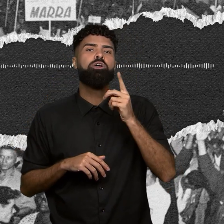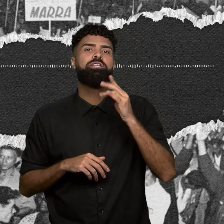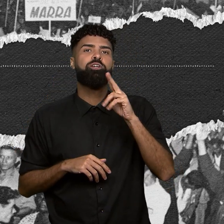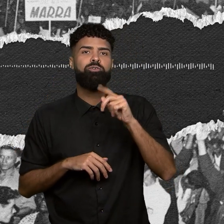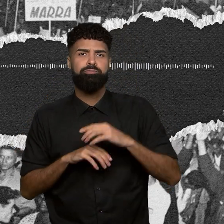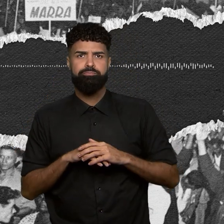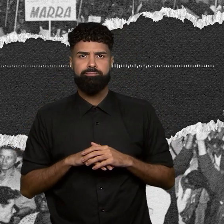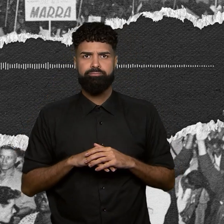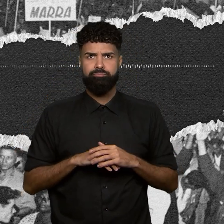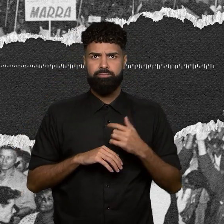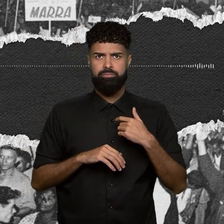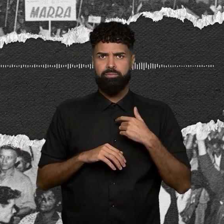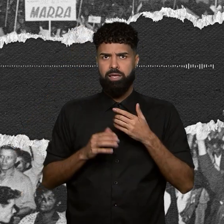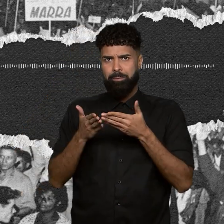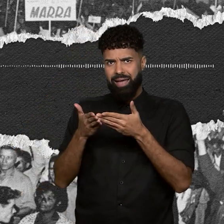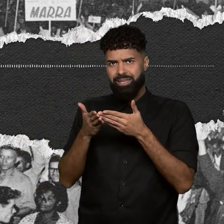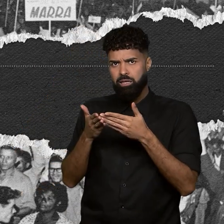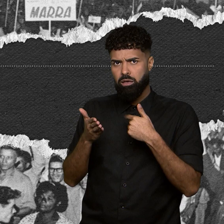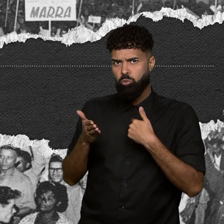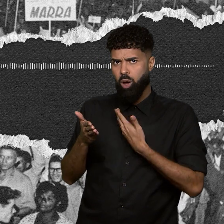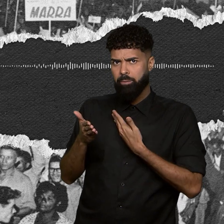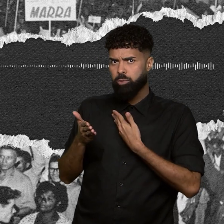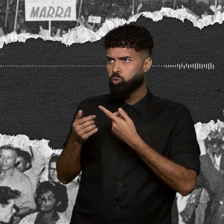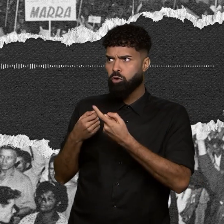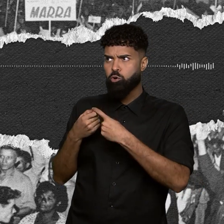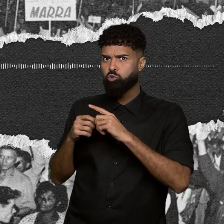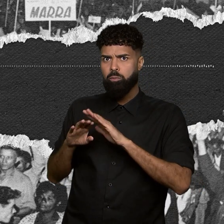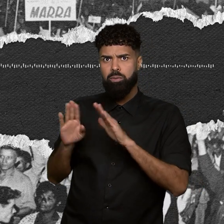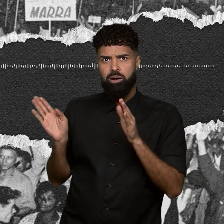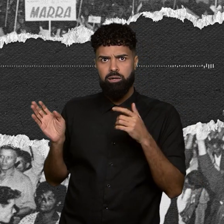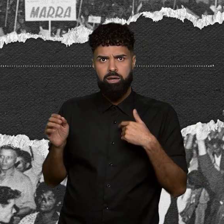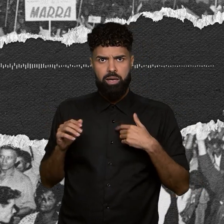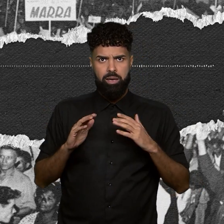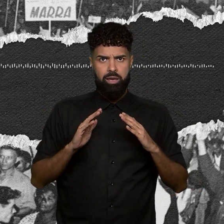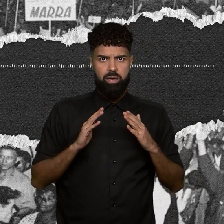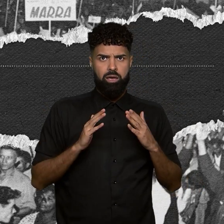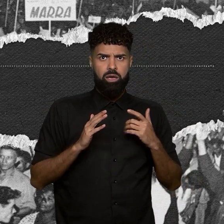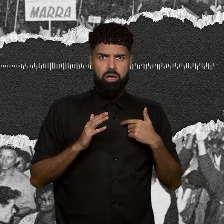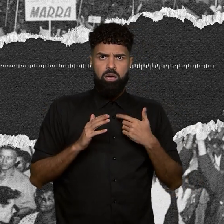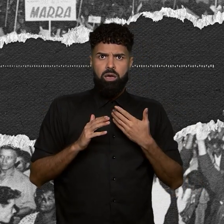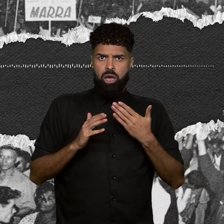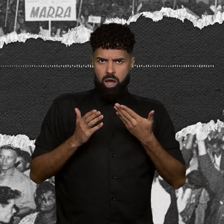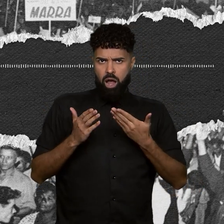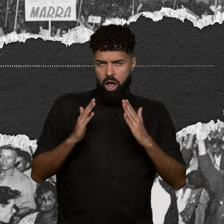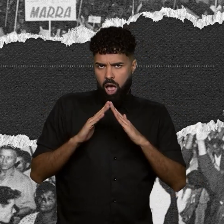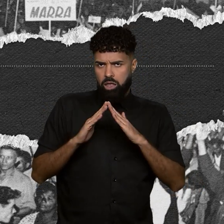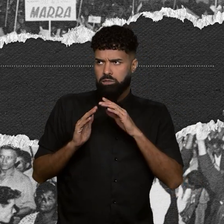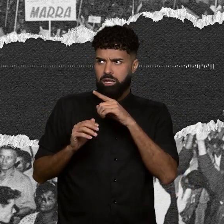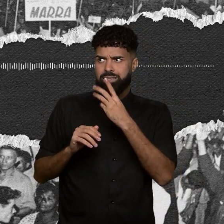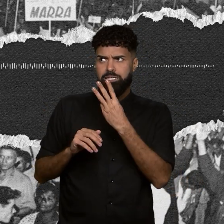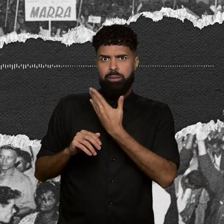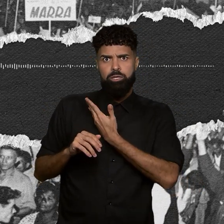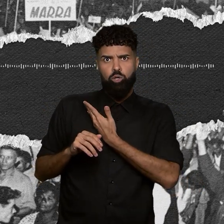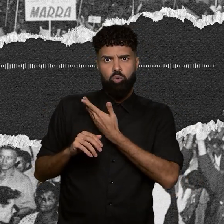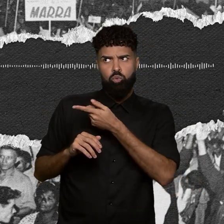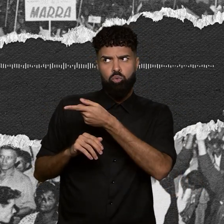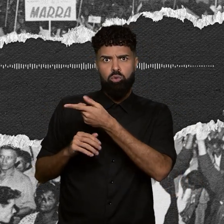meus amigos não voltaram mais. Na minha classe do parquinho, eu perdi três amigos. E quando retornou às aulas,